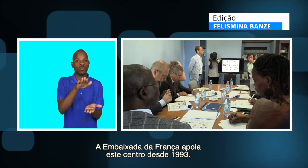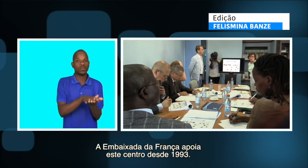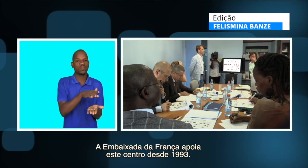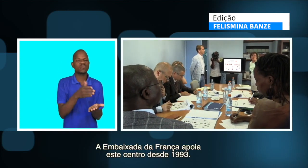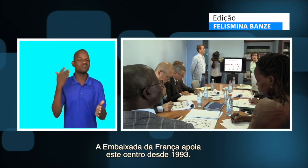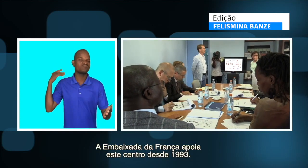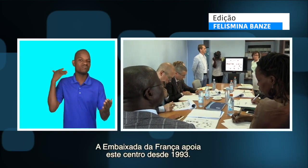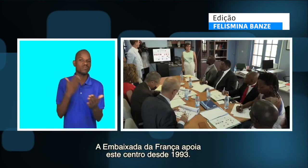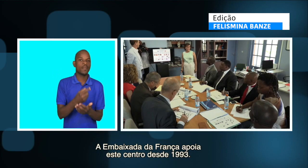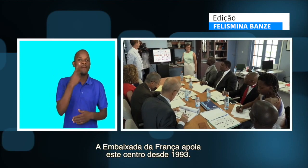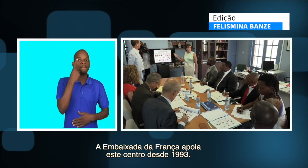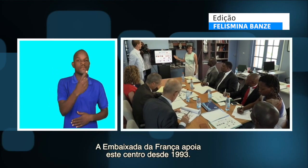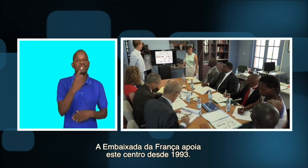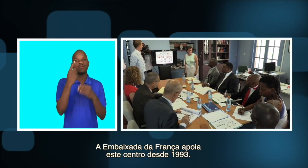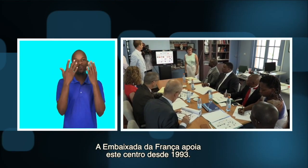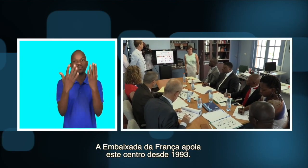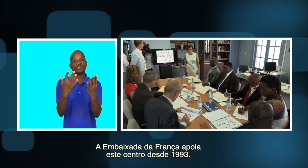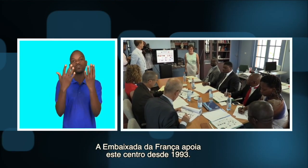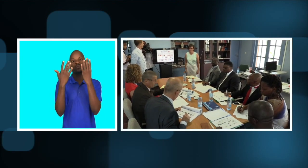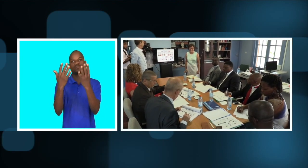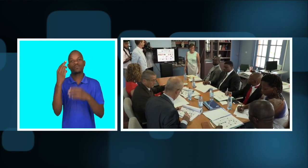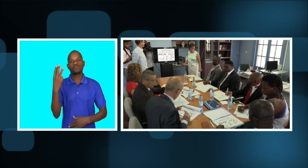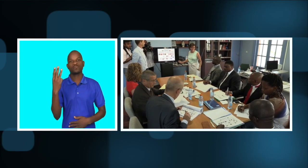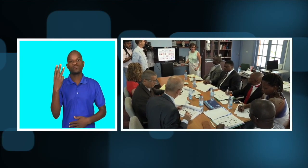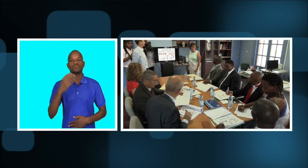este centro desde 1993.